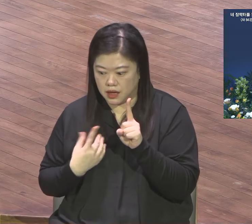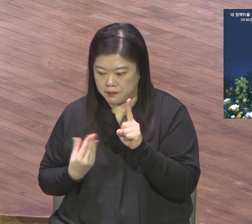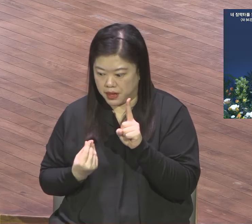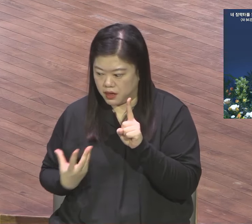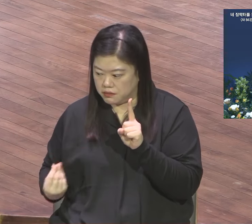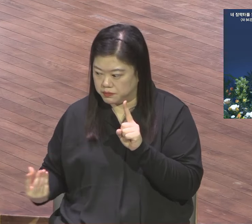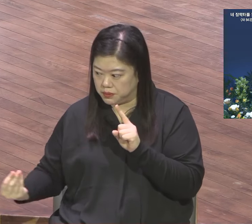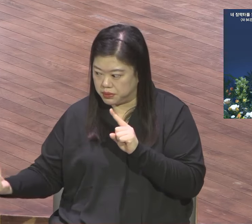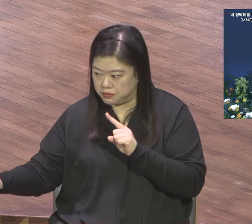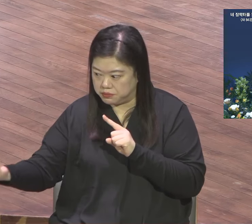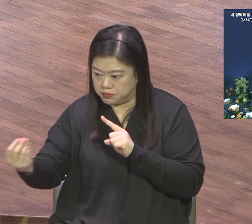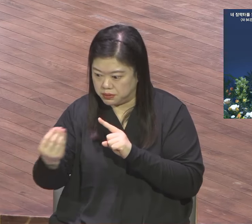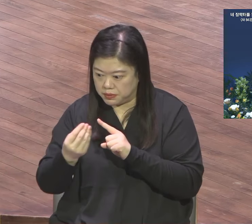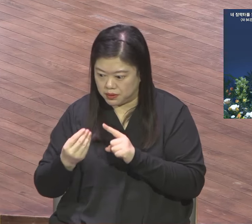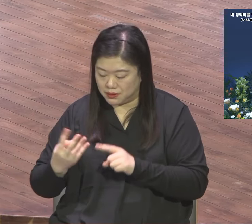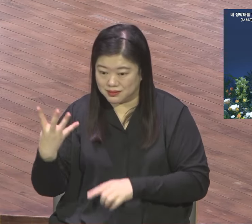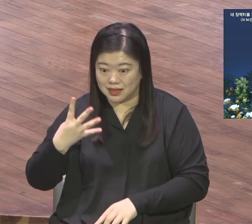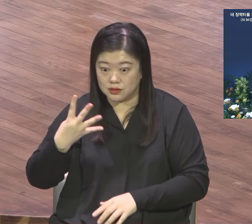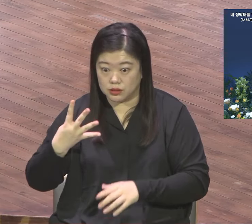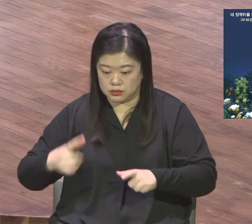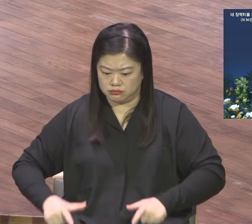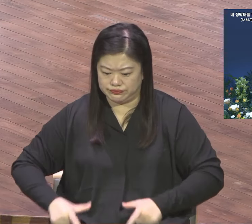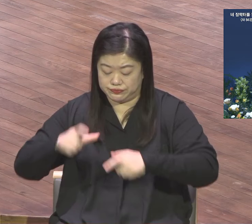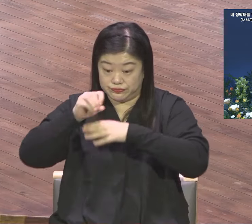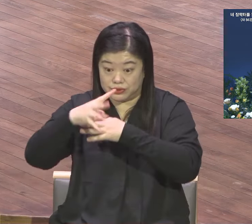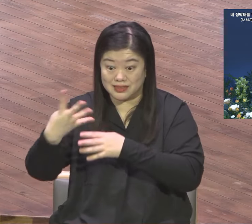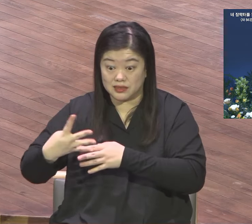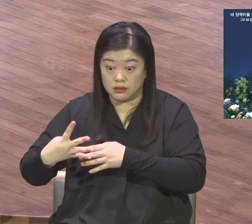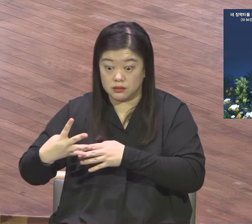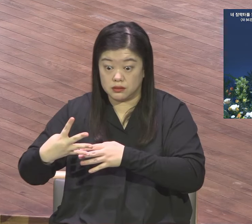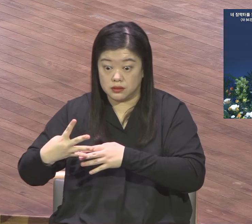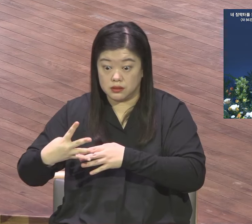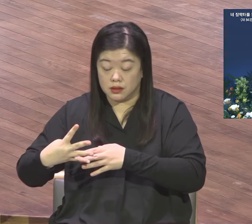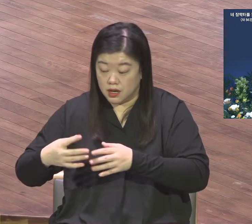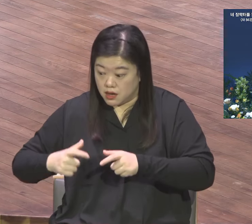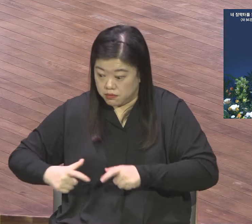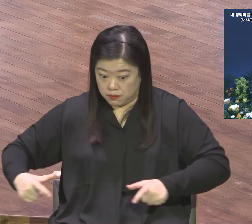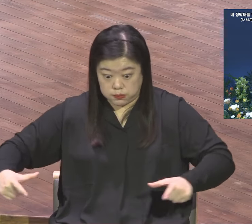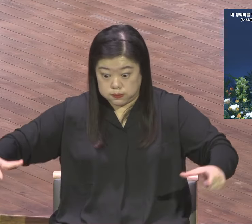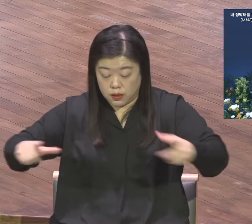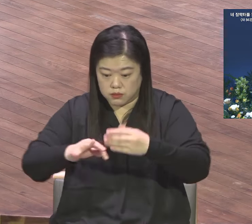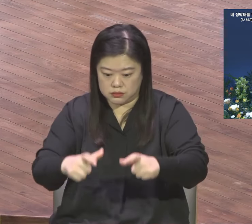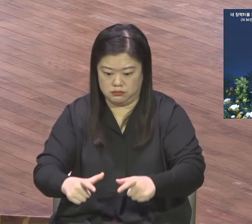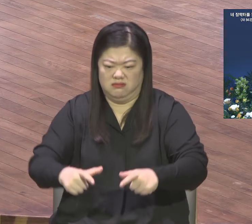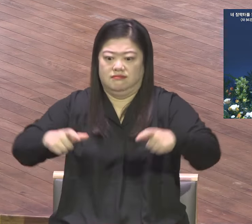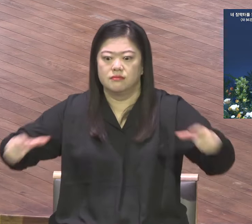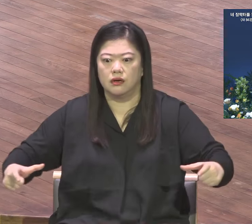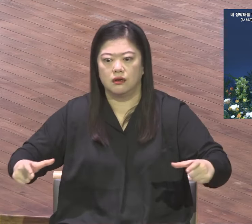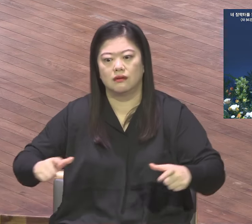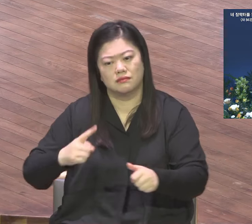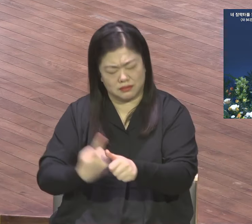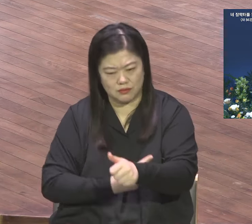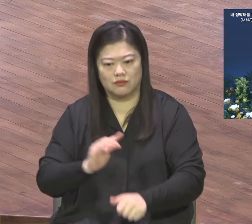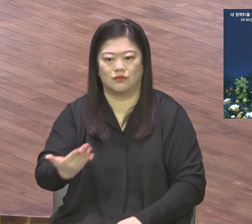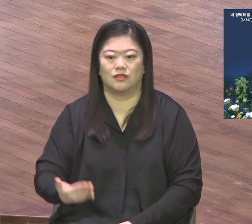24년 영국의 전승도는 너 장막터를 넓히라 이 은약을 말씀